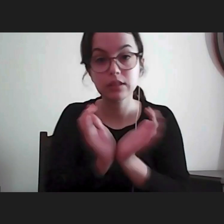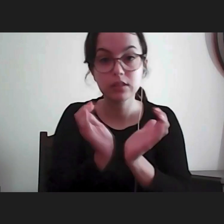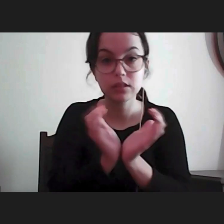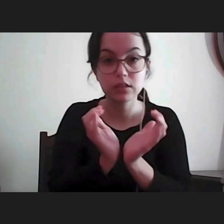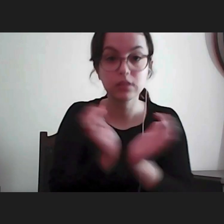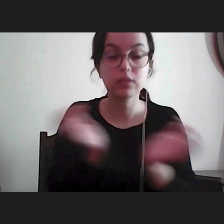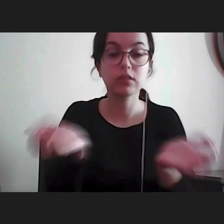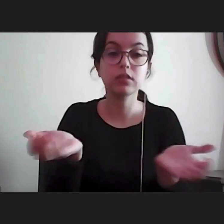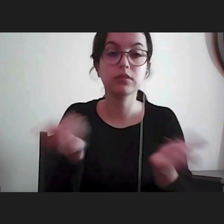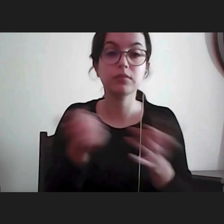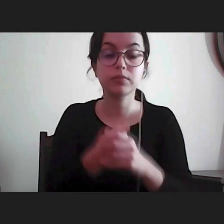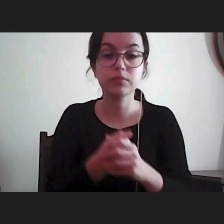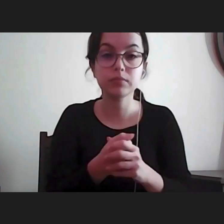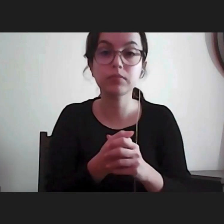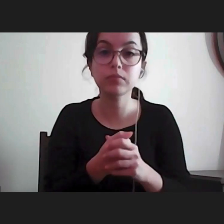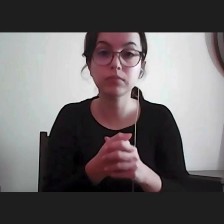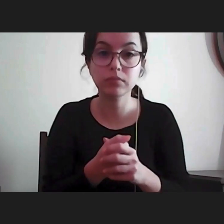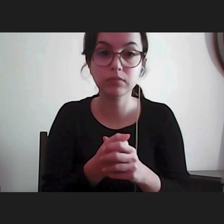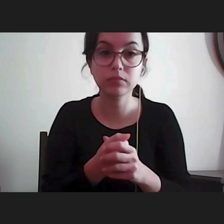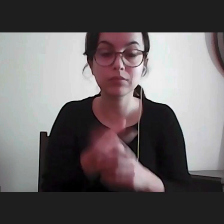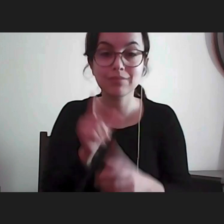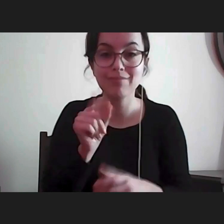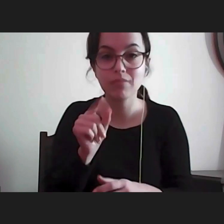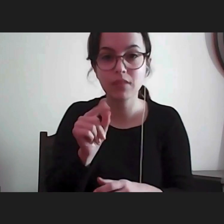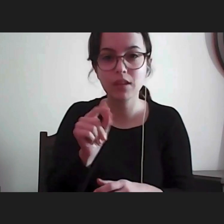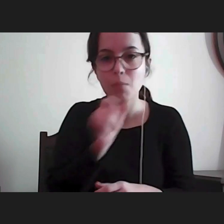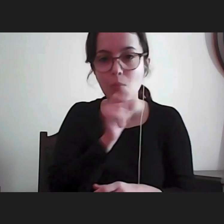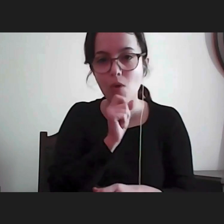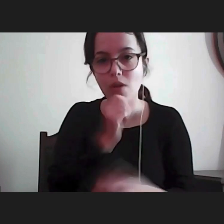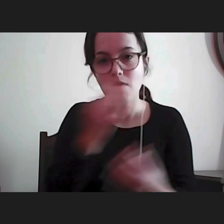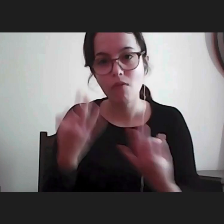e que podem